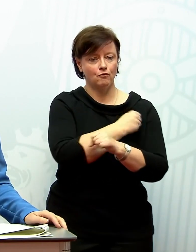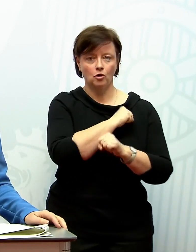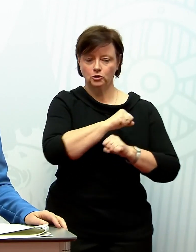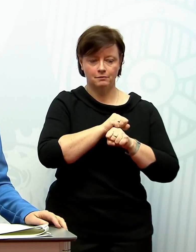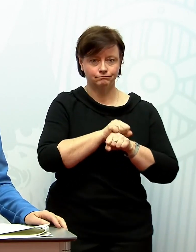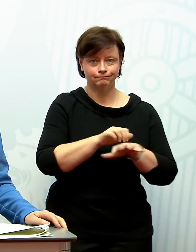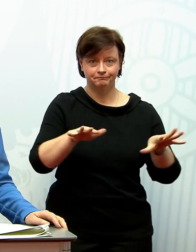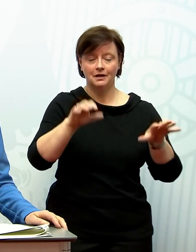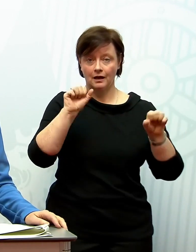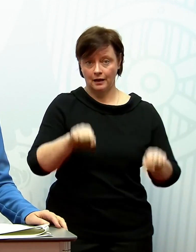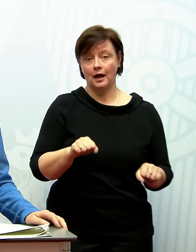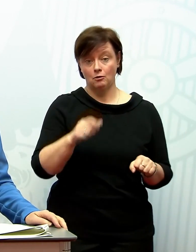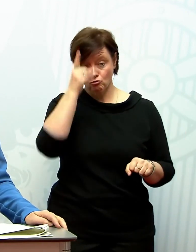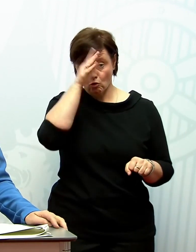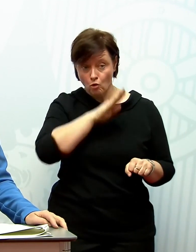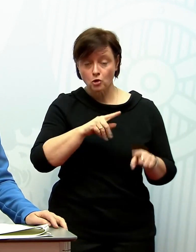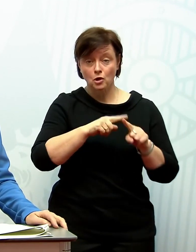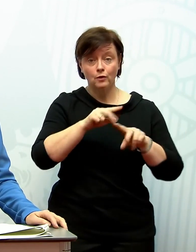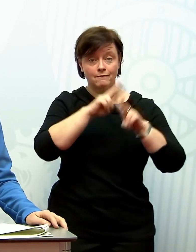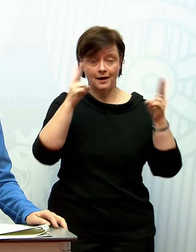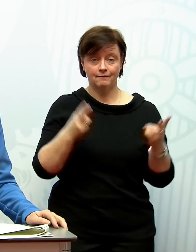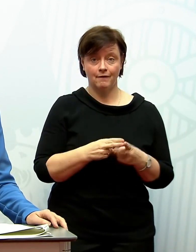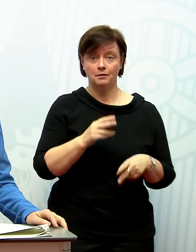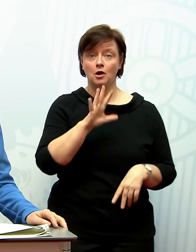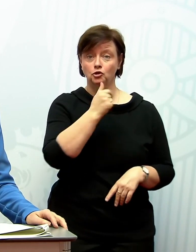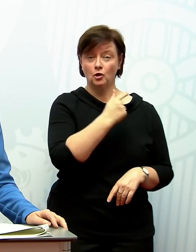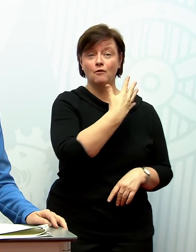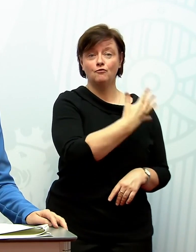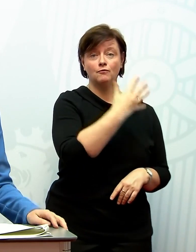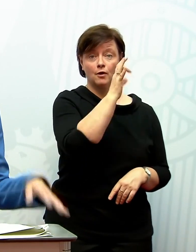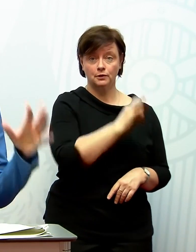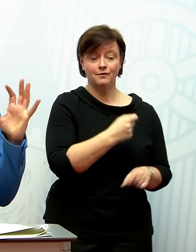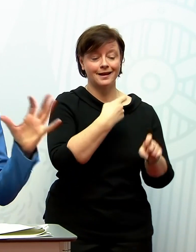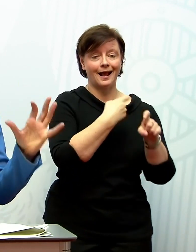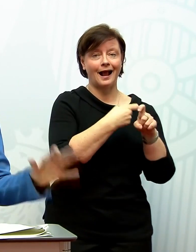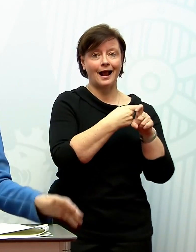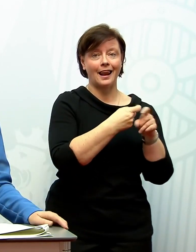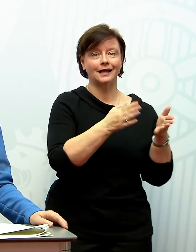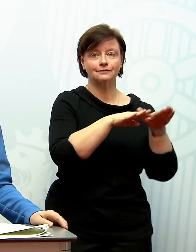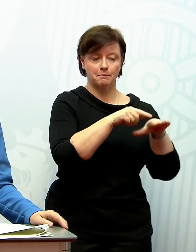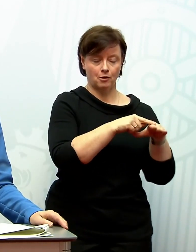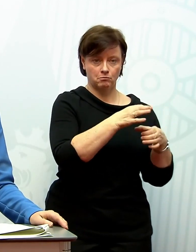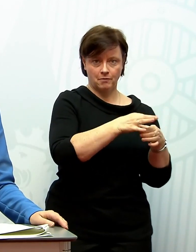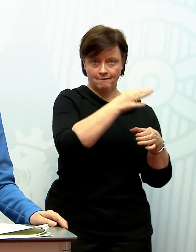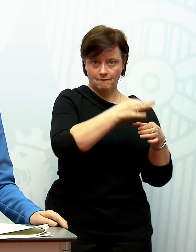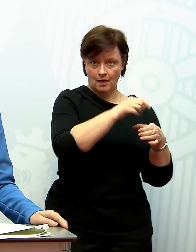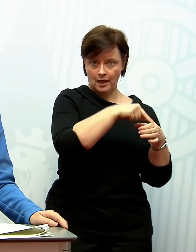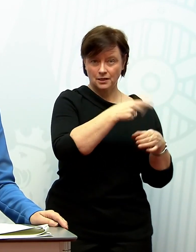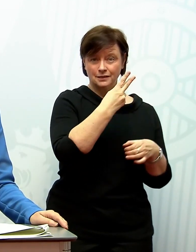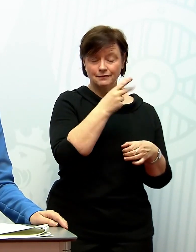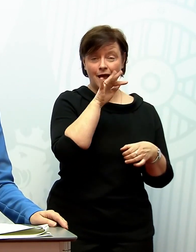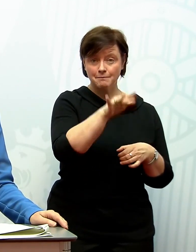Deutschland und in der Welt. Schott liefert 55 Prozent der Glasverpackung, also es sind die Fläschchen für zwei Milliarden